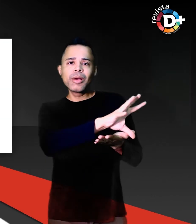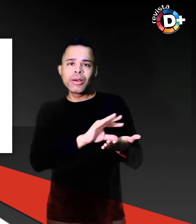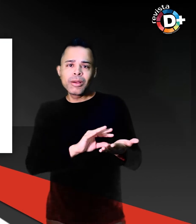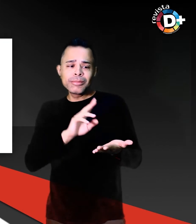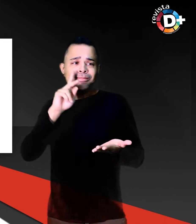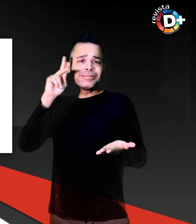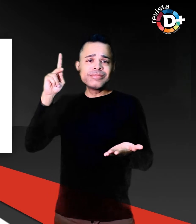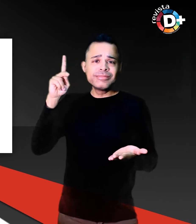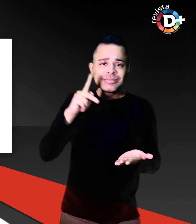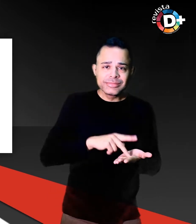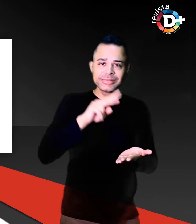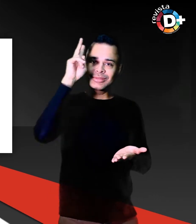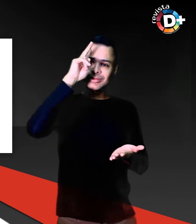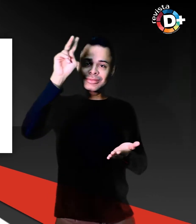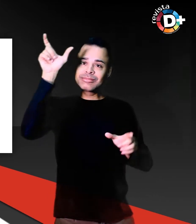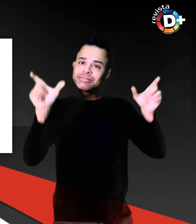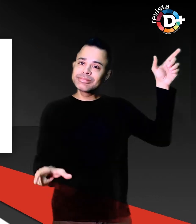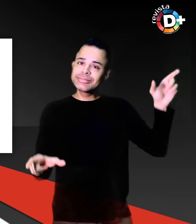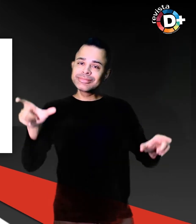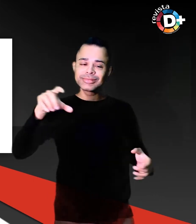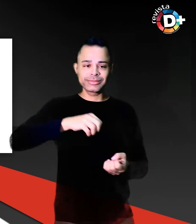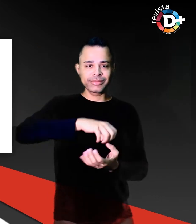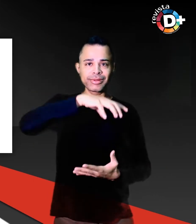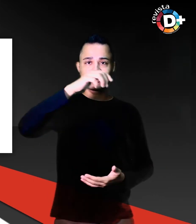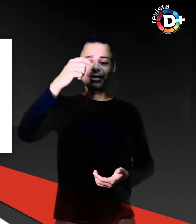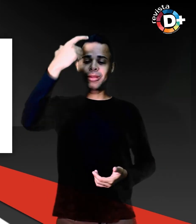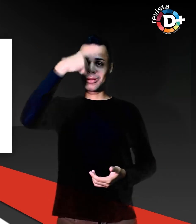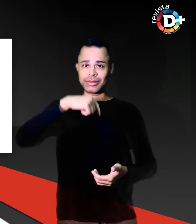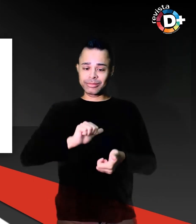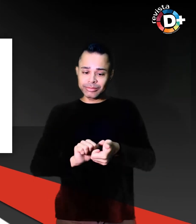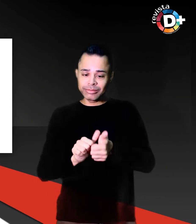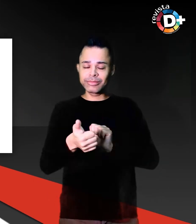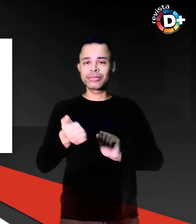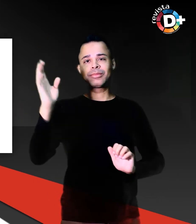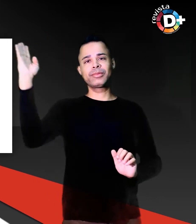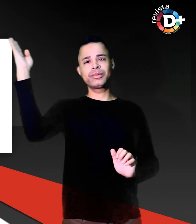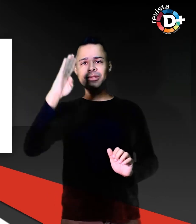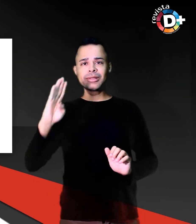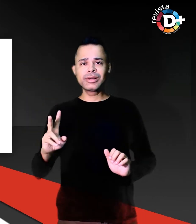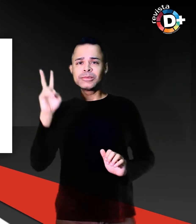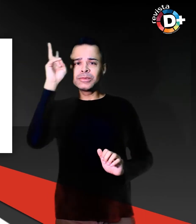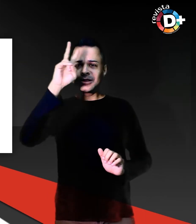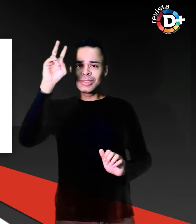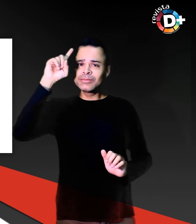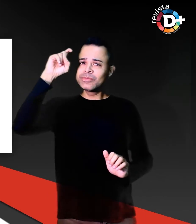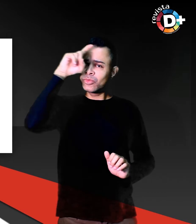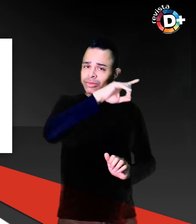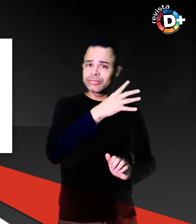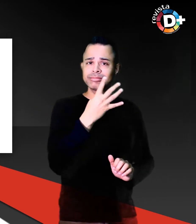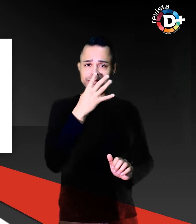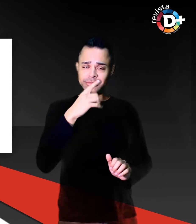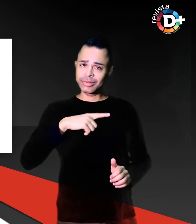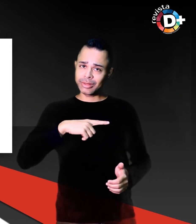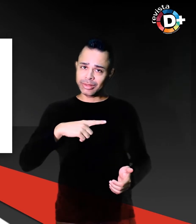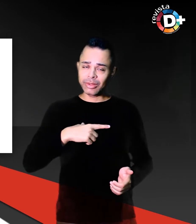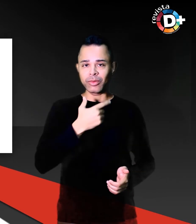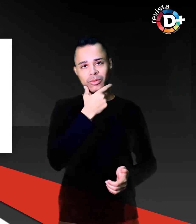surpreendente quanto seus desafios diários. Marcelo, que não tem deficiência, se